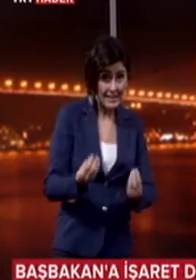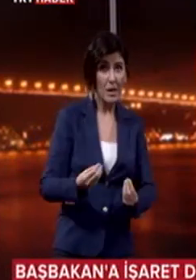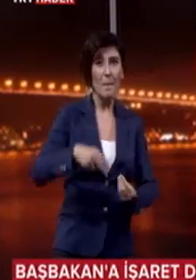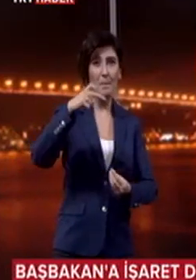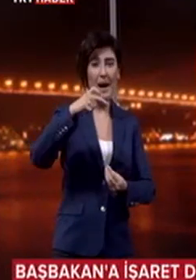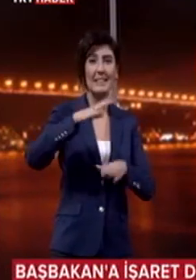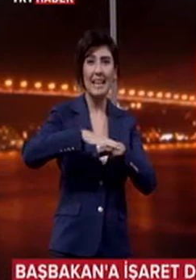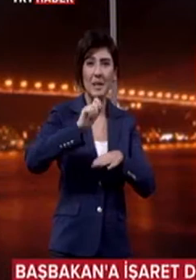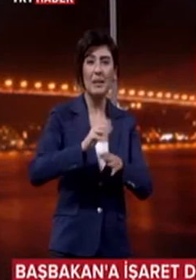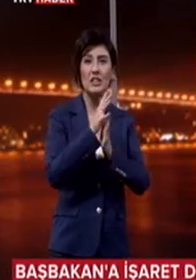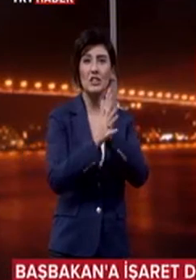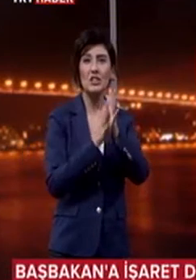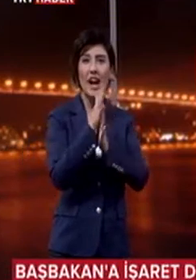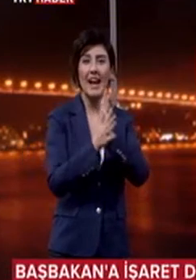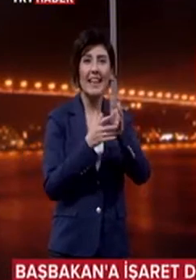partide düzenlenen işaret dili dersine de katıldı.